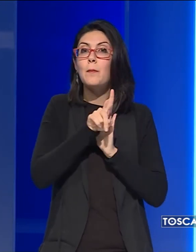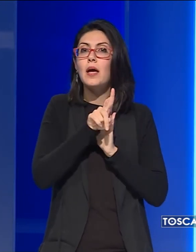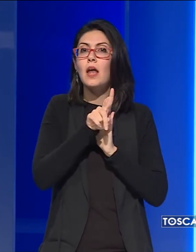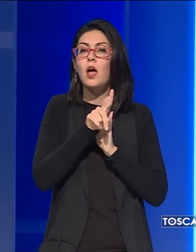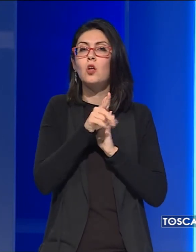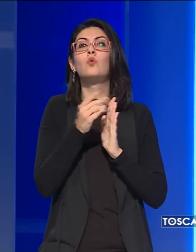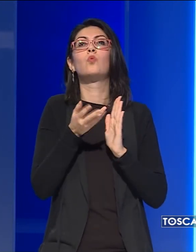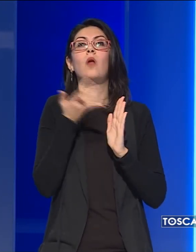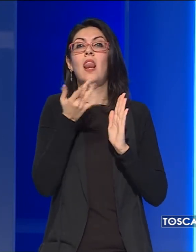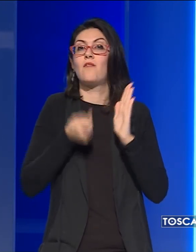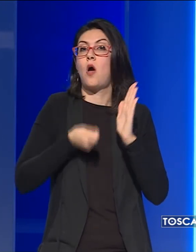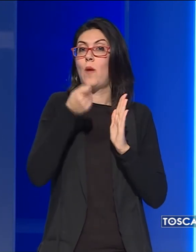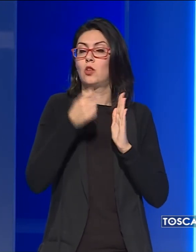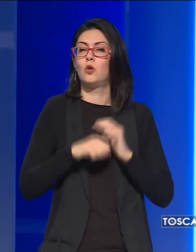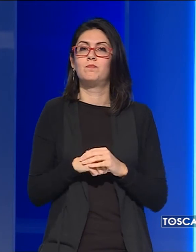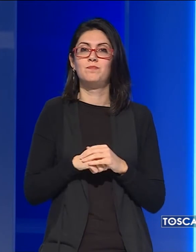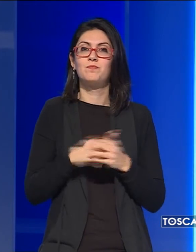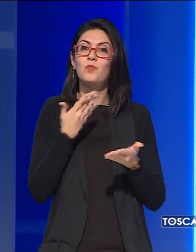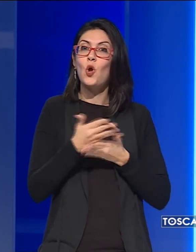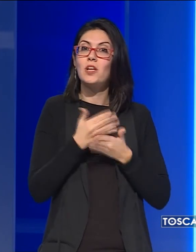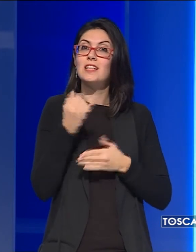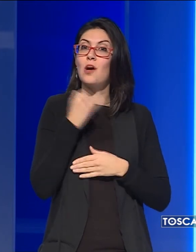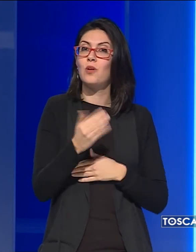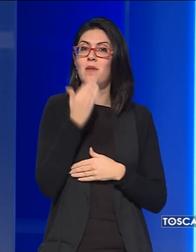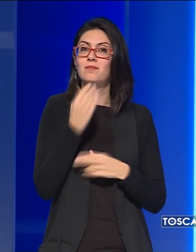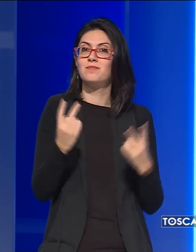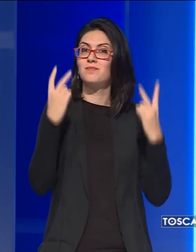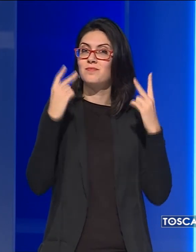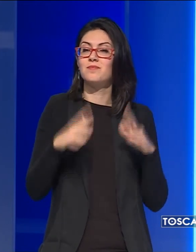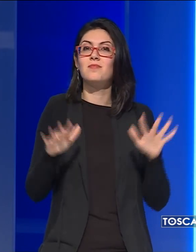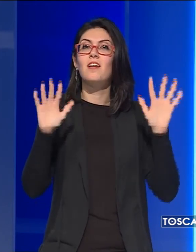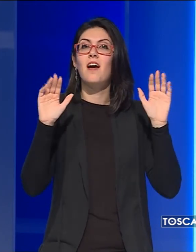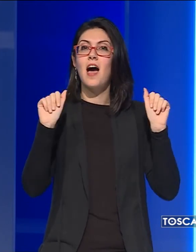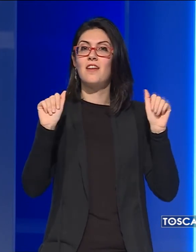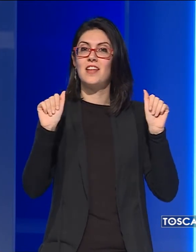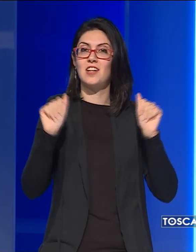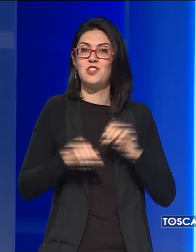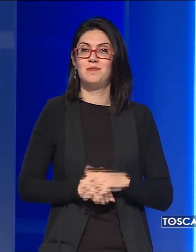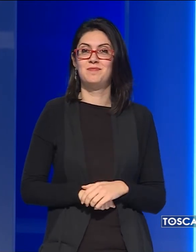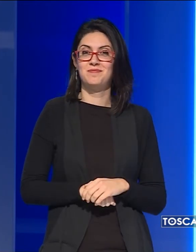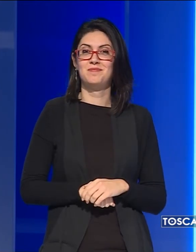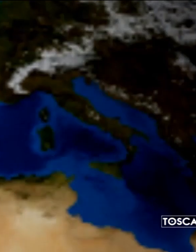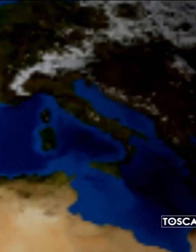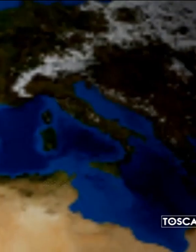lieve aumento. Per questa sera è tutto, grazie per averci seguiti e buona serata.